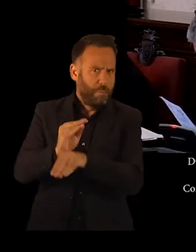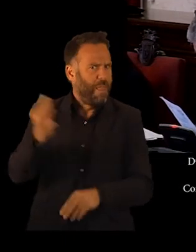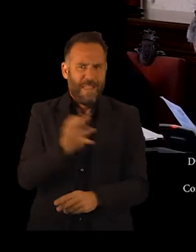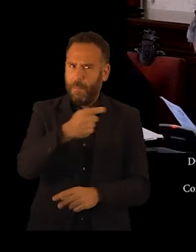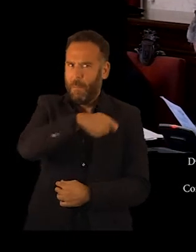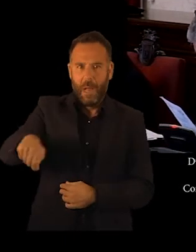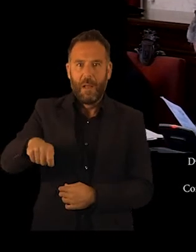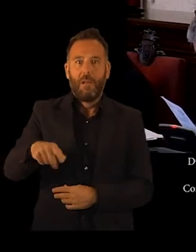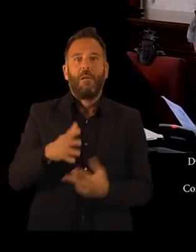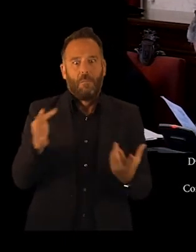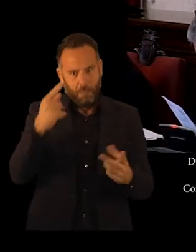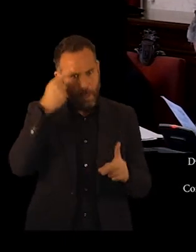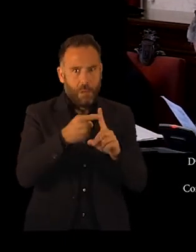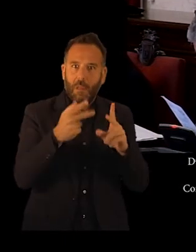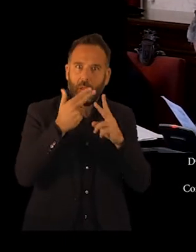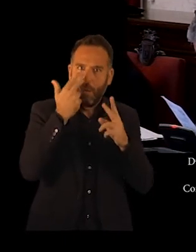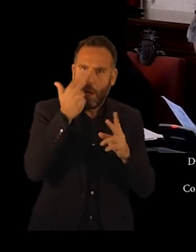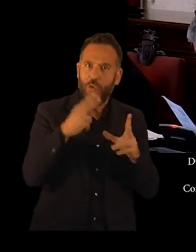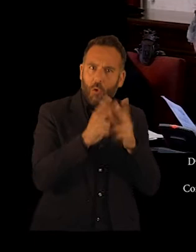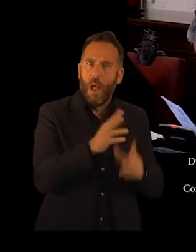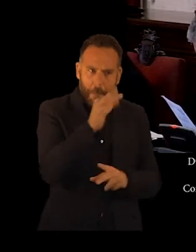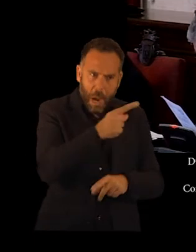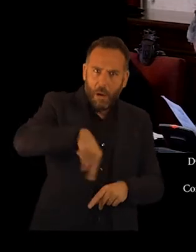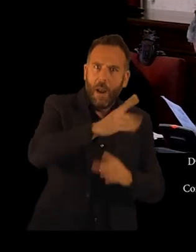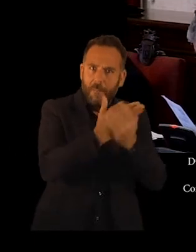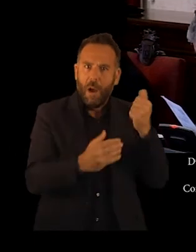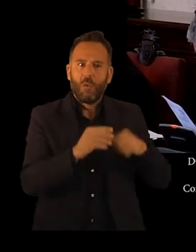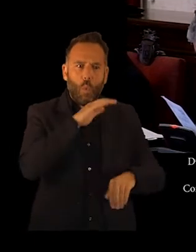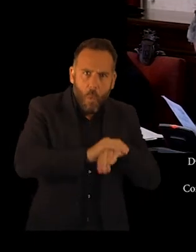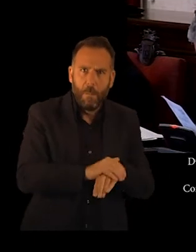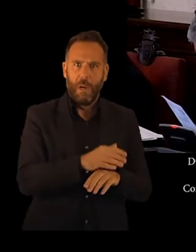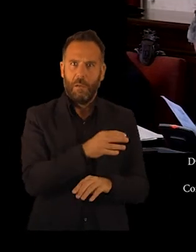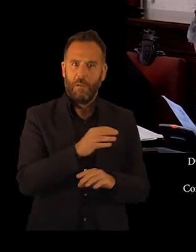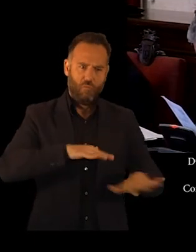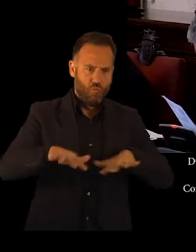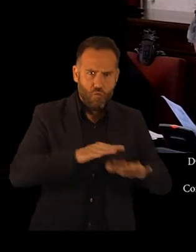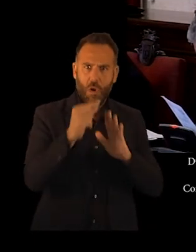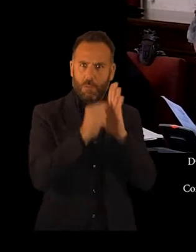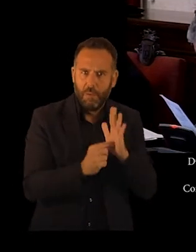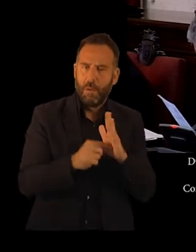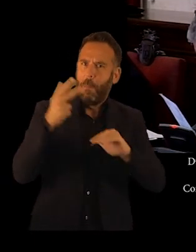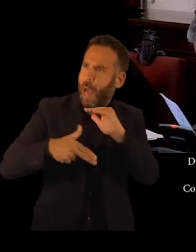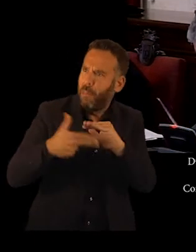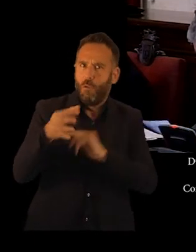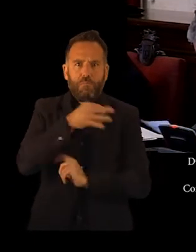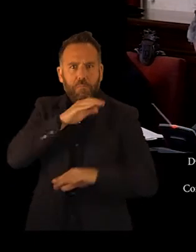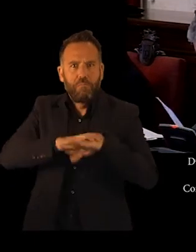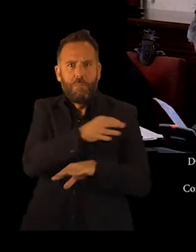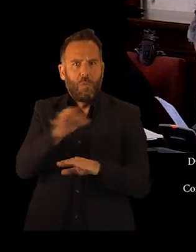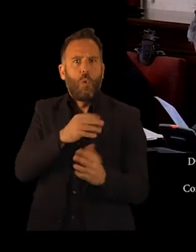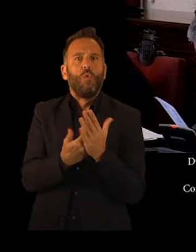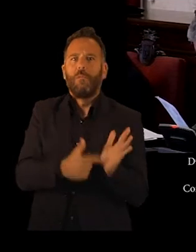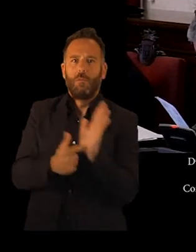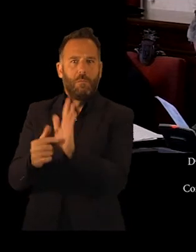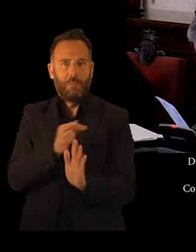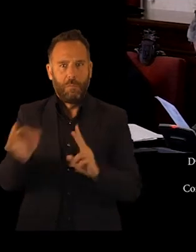circunstancias de interés social y se ha cumplido con la obligación de presentar la justificación del destino de los fondos en la forma y en los plazos establecidos en la normativa. Un